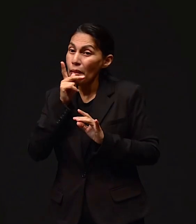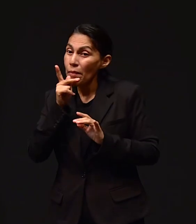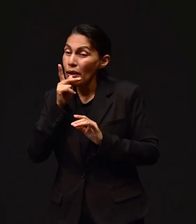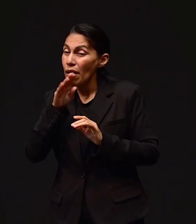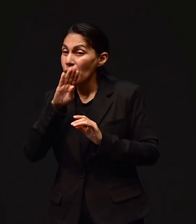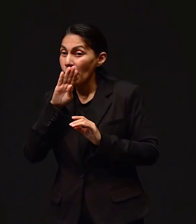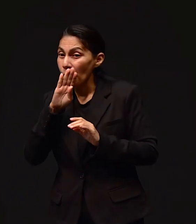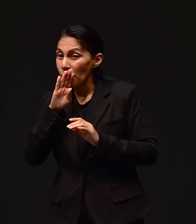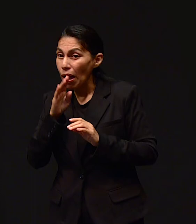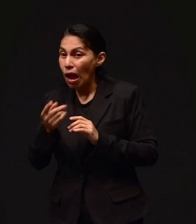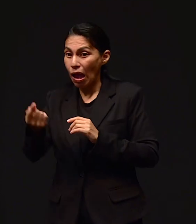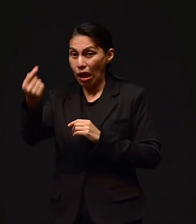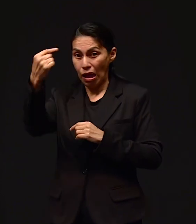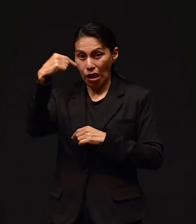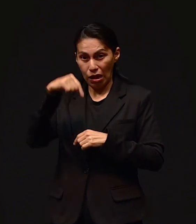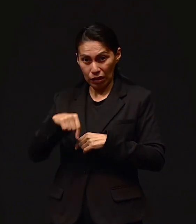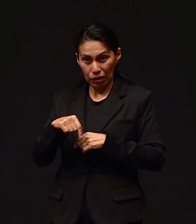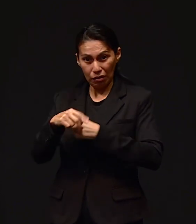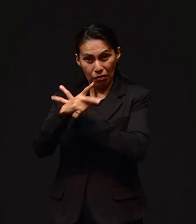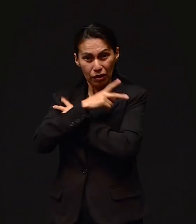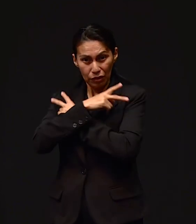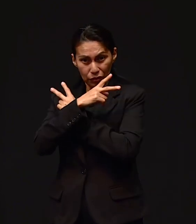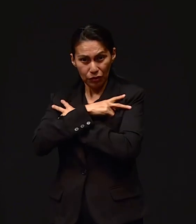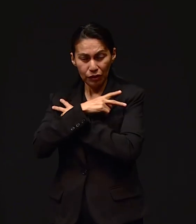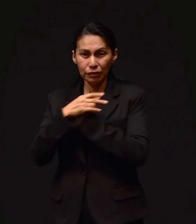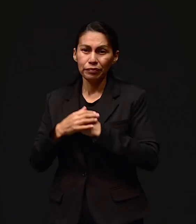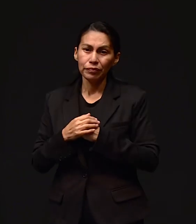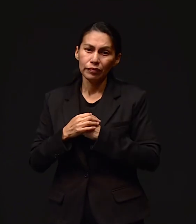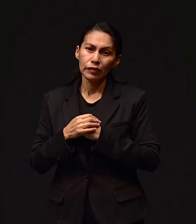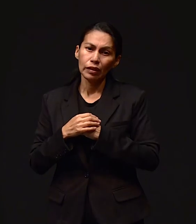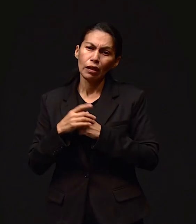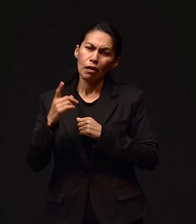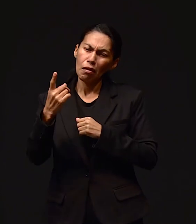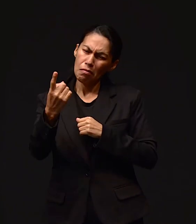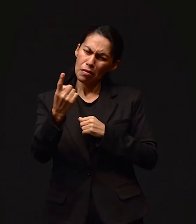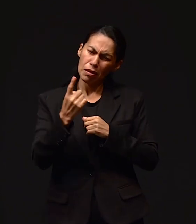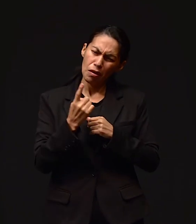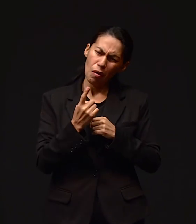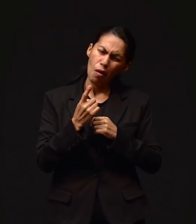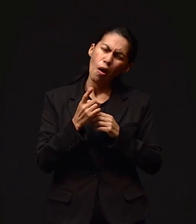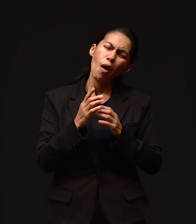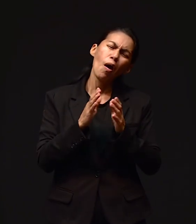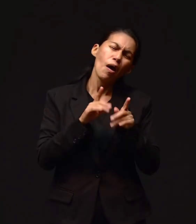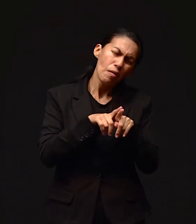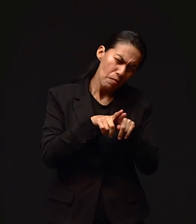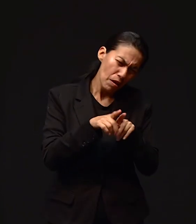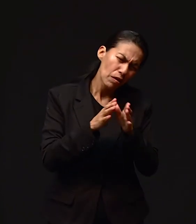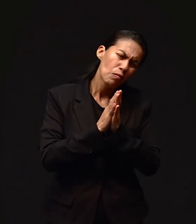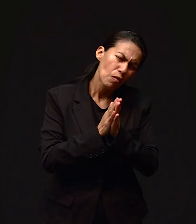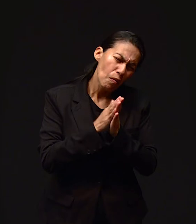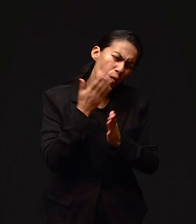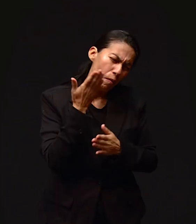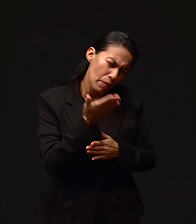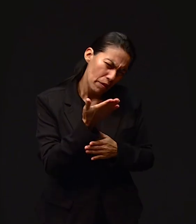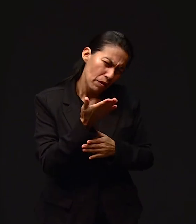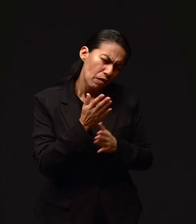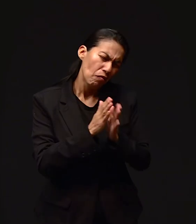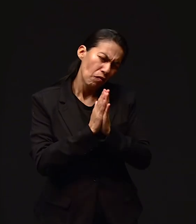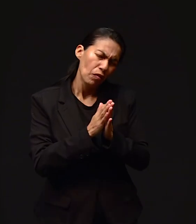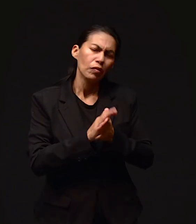venir de vacaciones. Iba conmigo y me dice, oiga, quiero pedirle un favor. Me dice así.